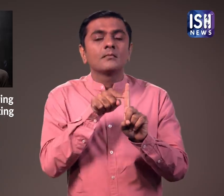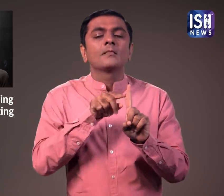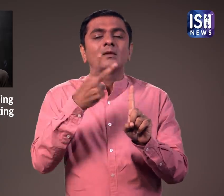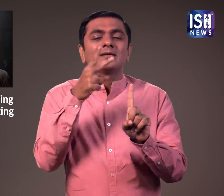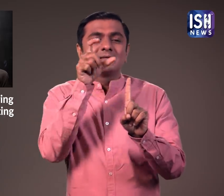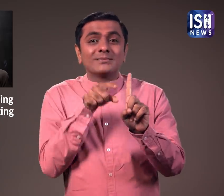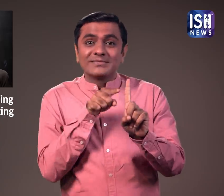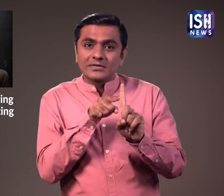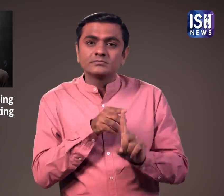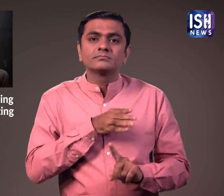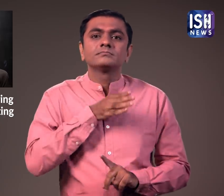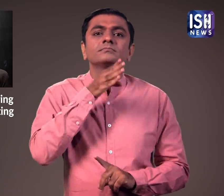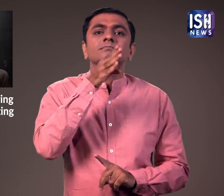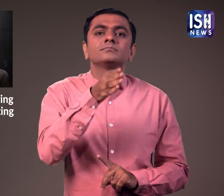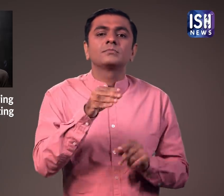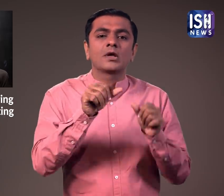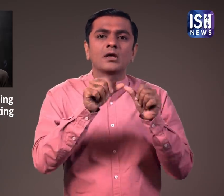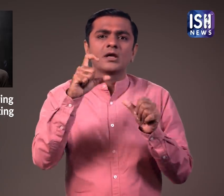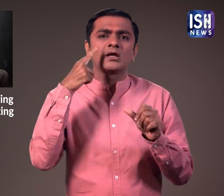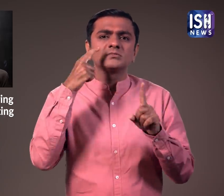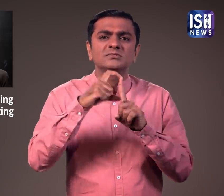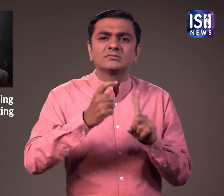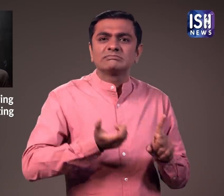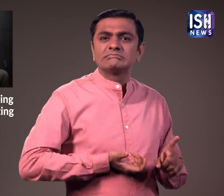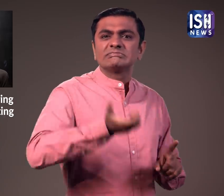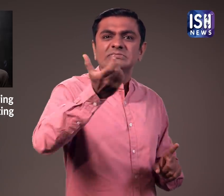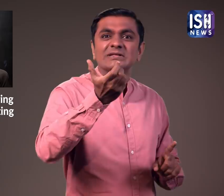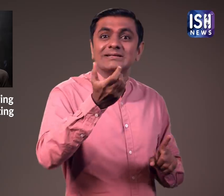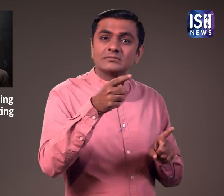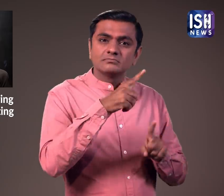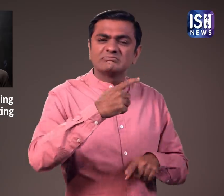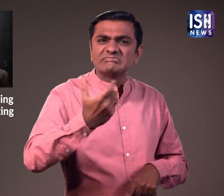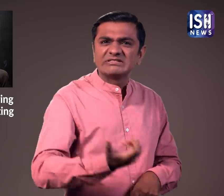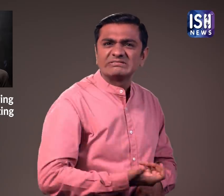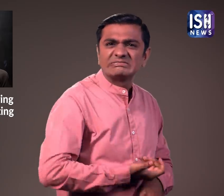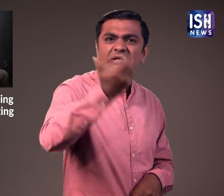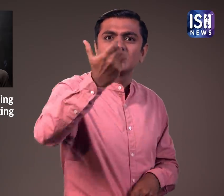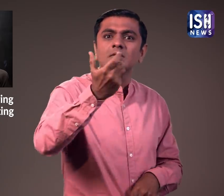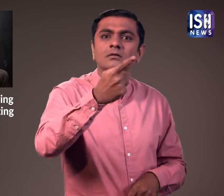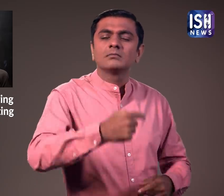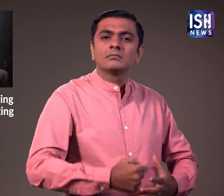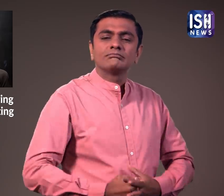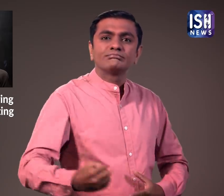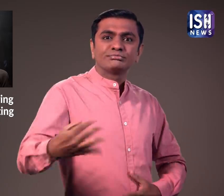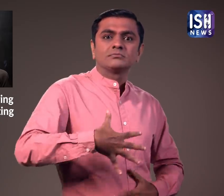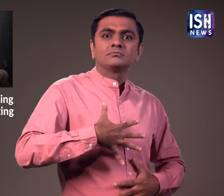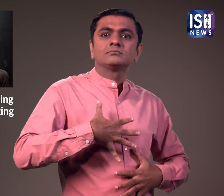था।